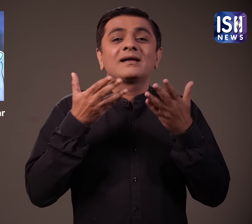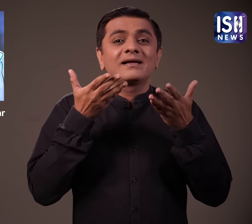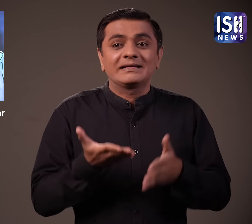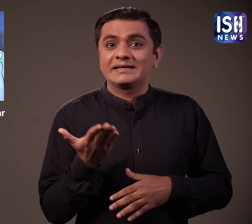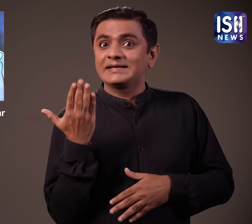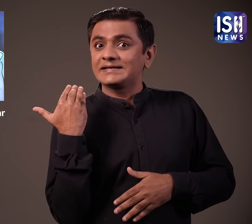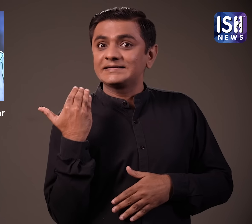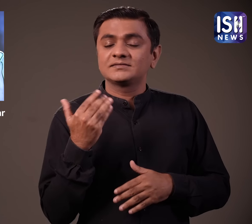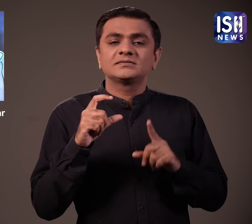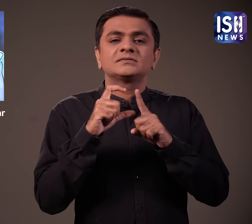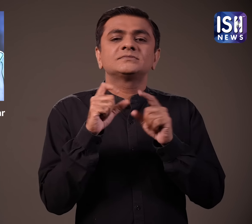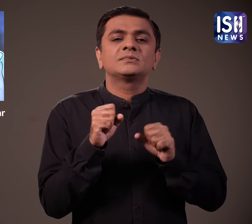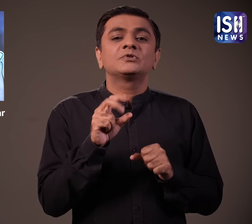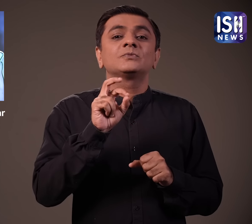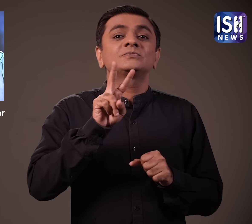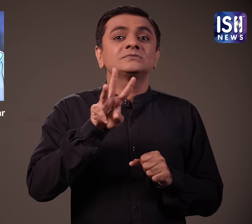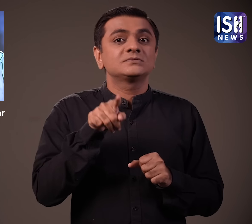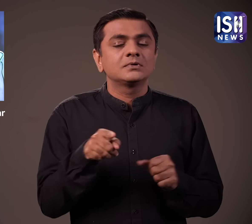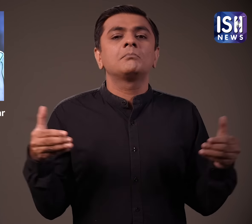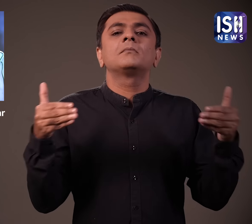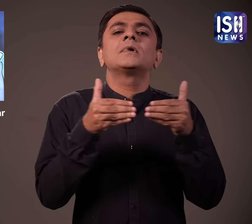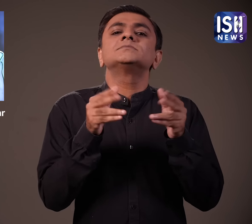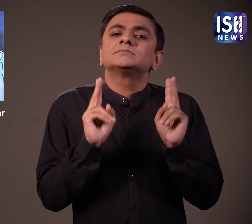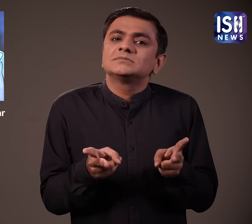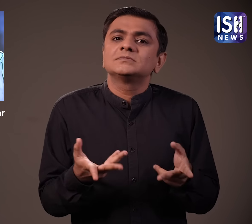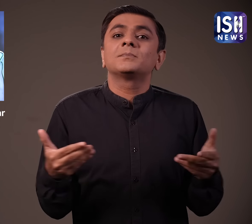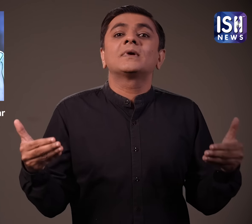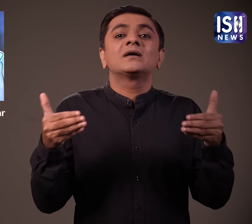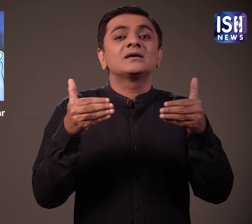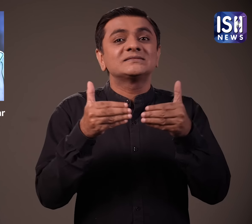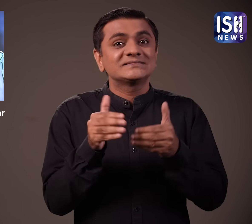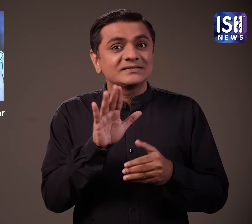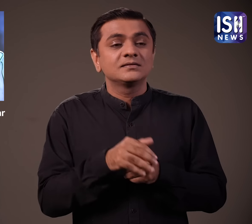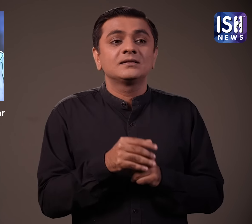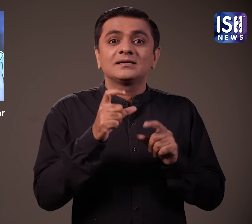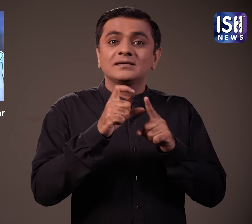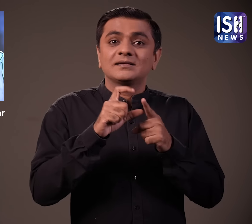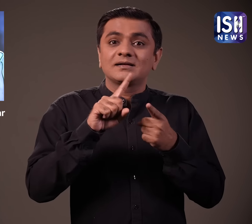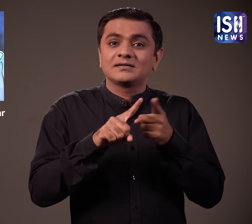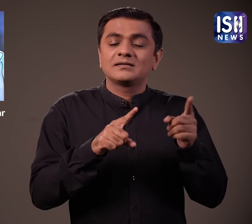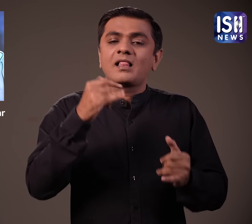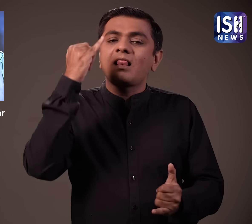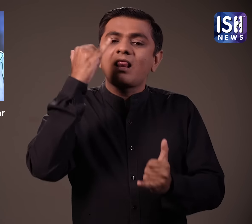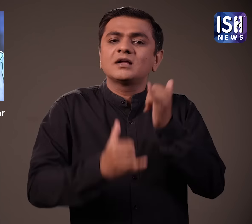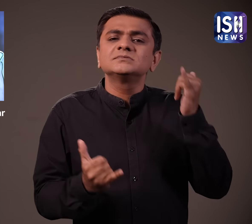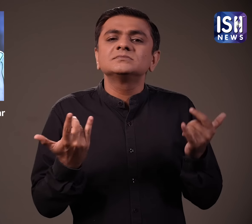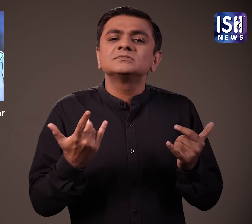पिछले दिसंबर दोहजार तेईस में एलगर की रिटार्मेंट से पहले अपनी आखरी मैच में दक्षिन अफरीका में उनकी कोली से